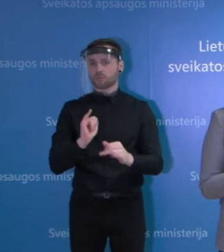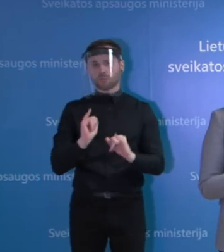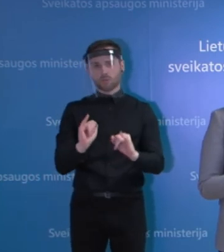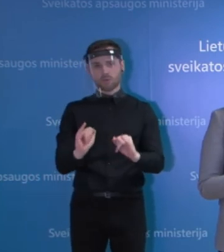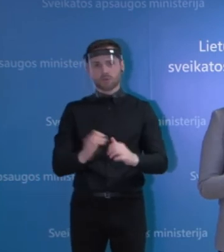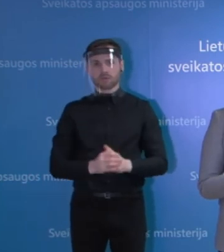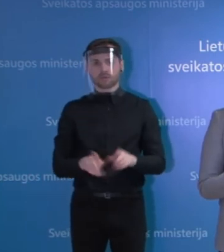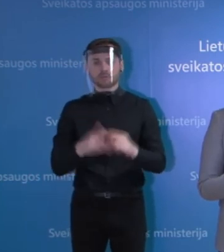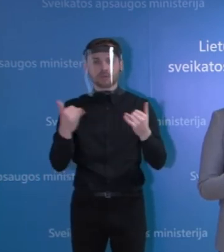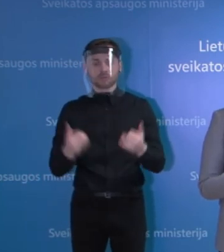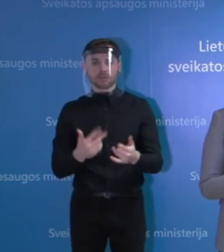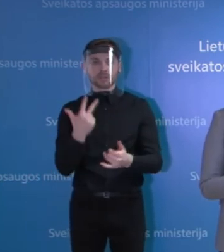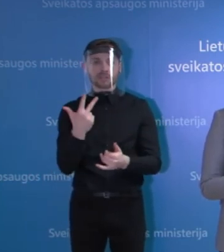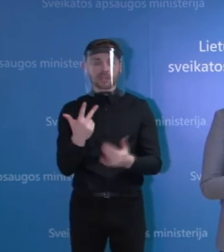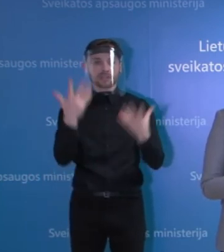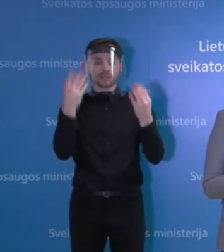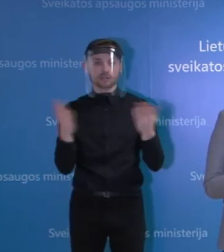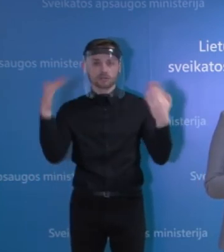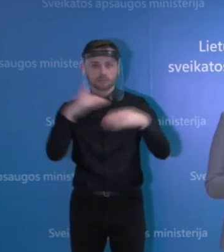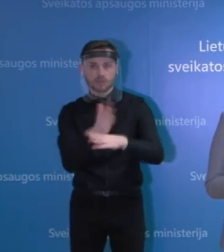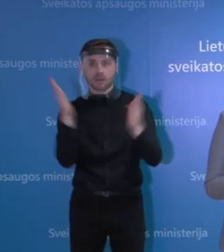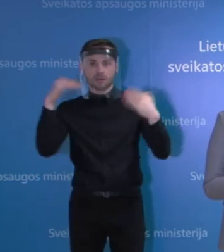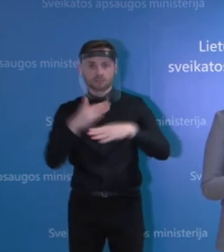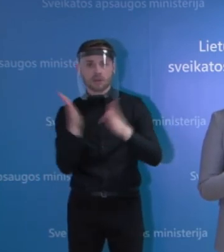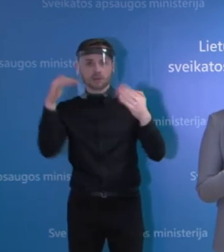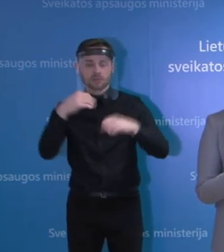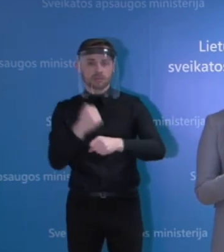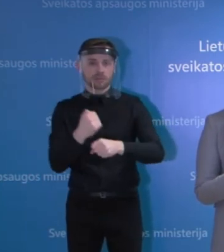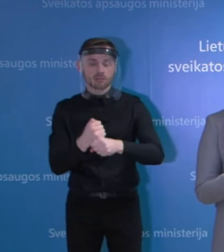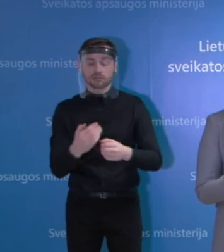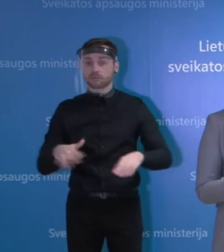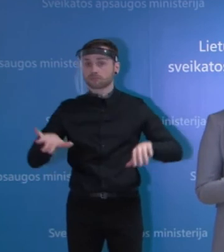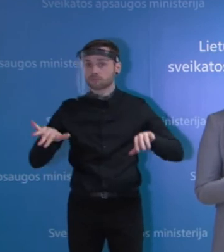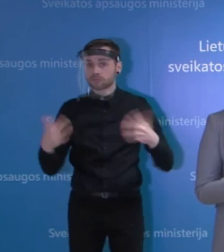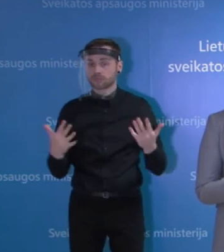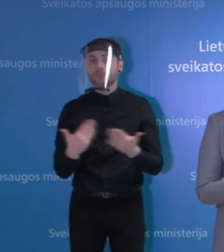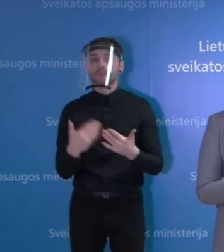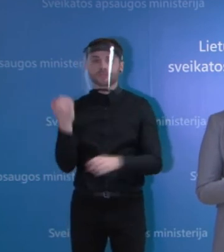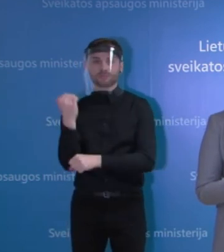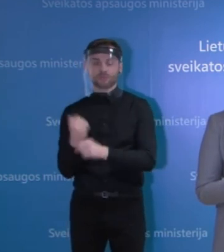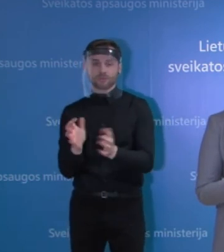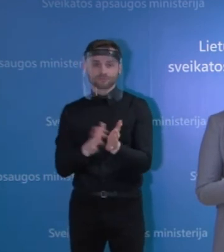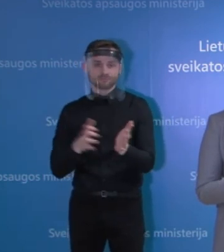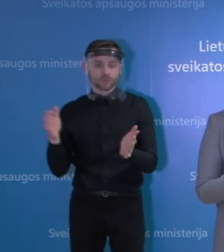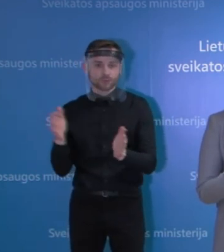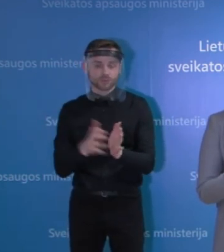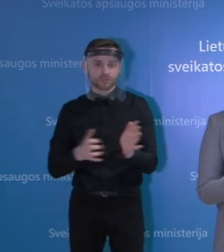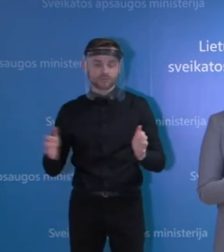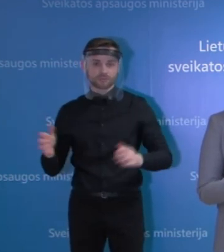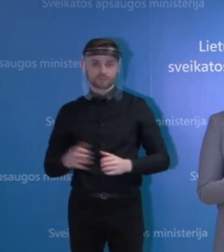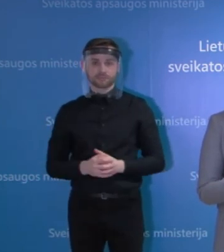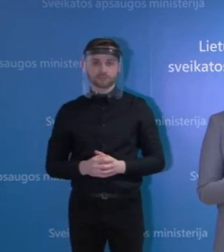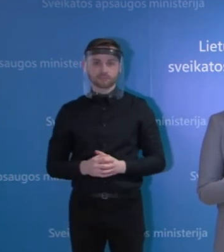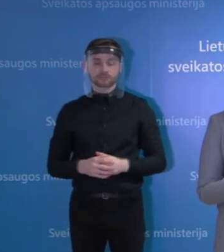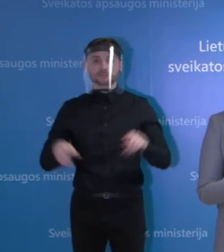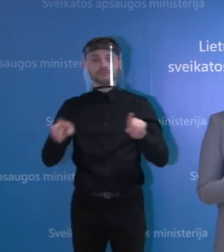kad jie dabar, kiek žinau, dirba trečia para, yra pervargė, nes nebeužtenka darbuotojų. Tai antras aspektas, bet vis tik tai